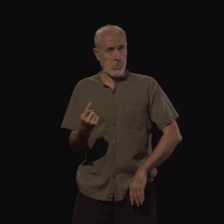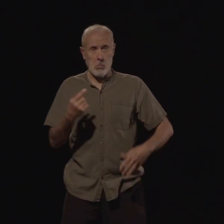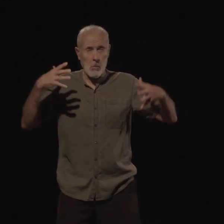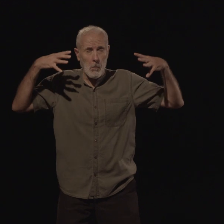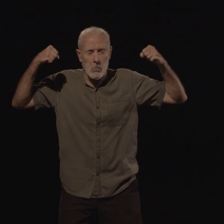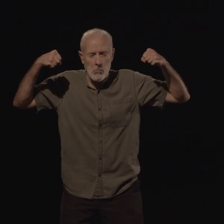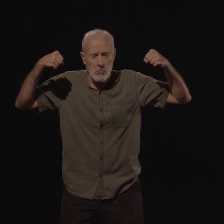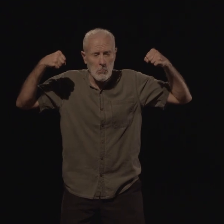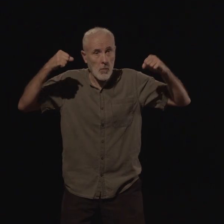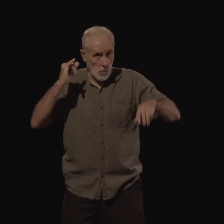très longtemps.